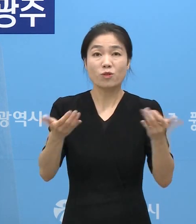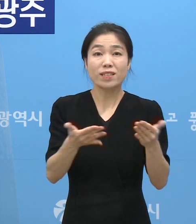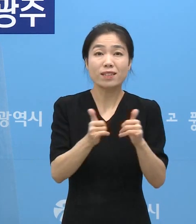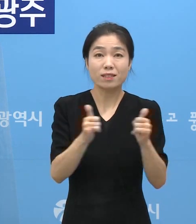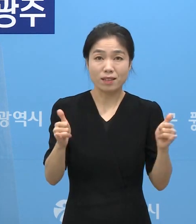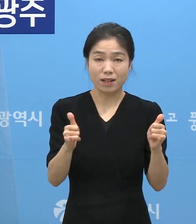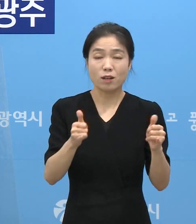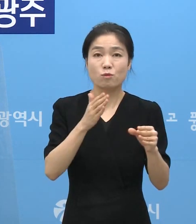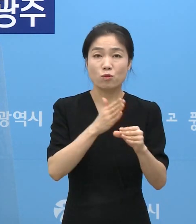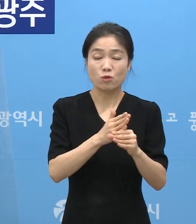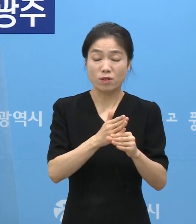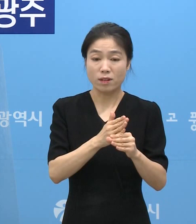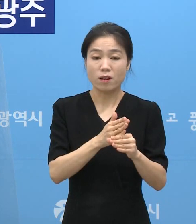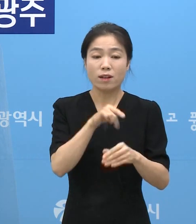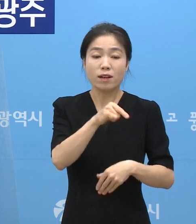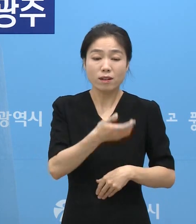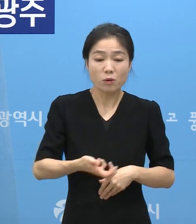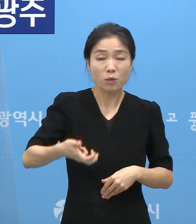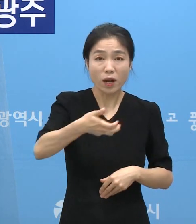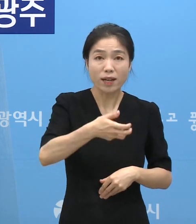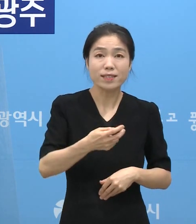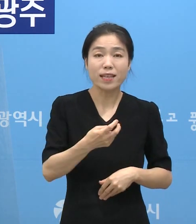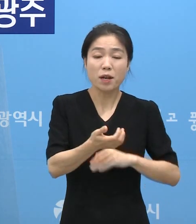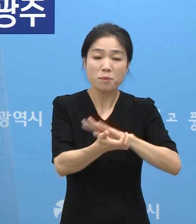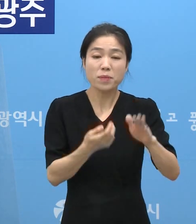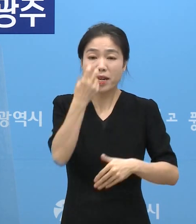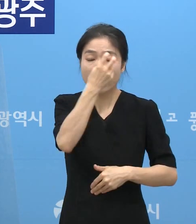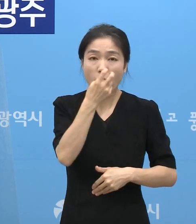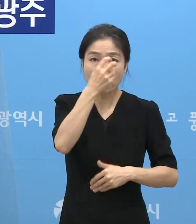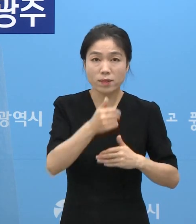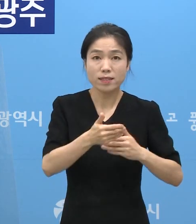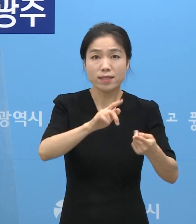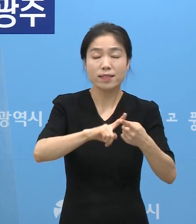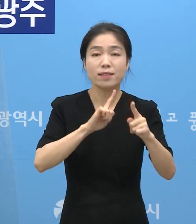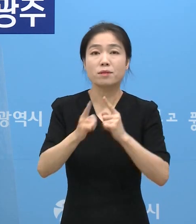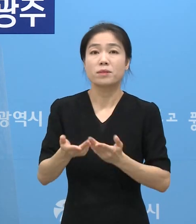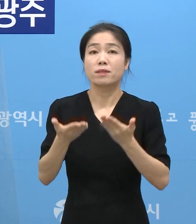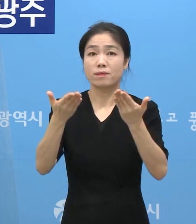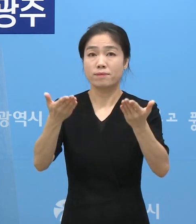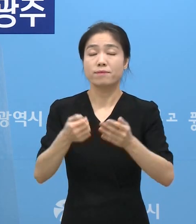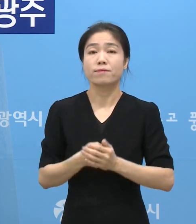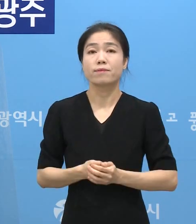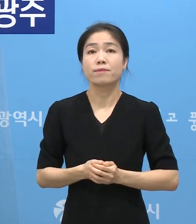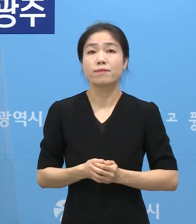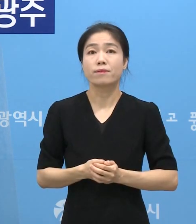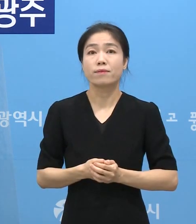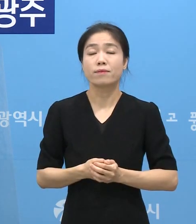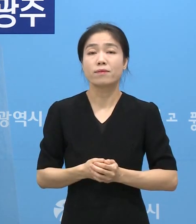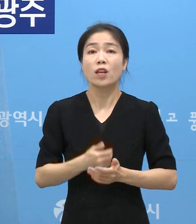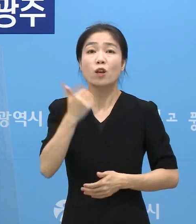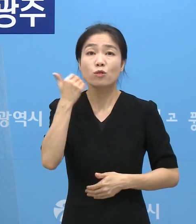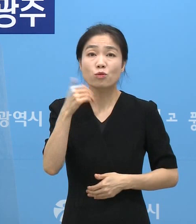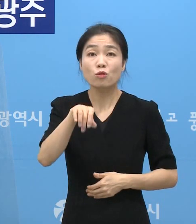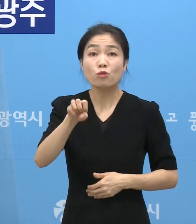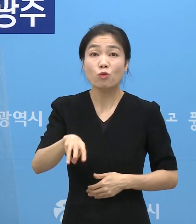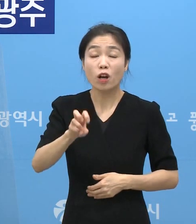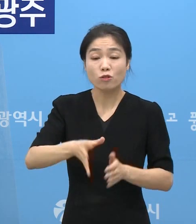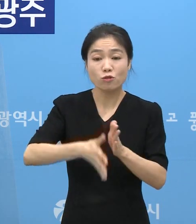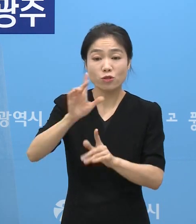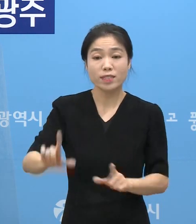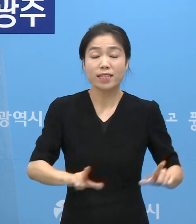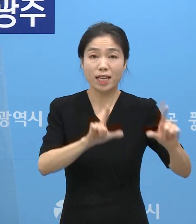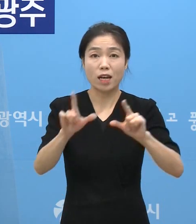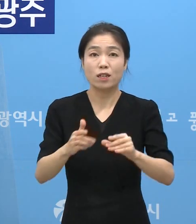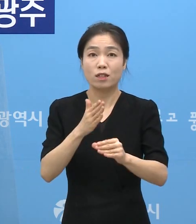이동식 선제검사 실시에 관한 사항을 말씀드리겠습니다. 대상은 광주광역시에 거주하는